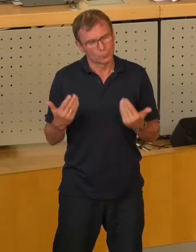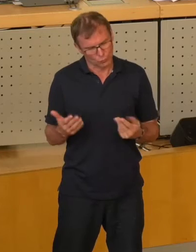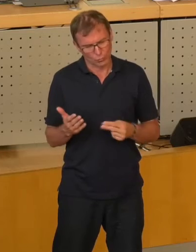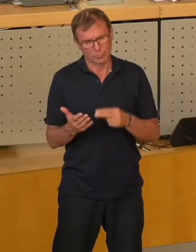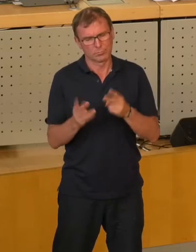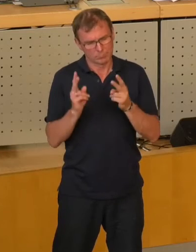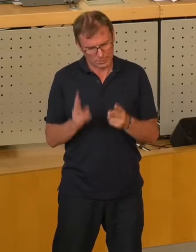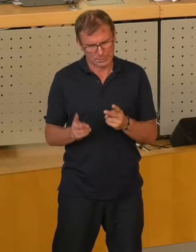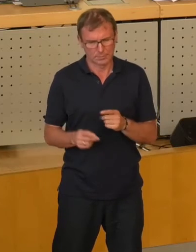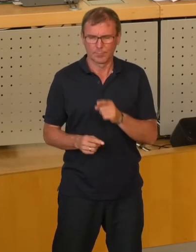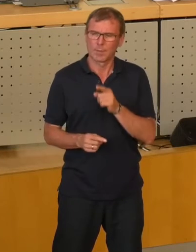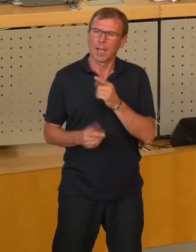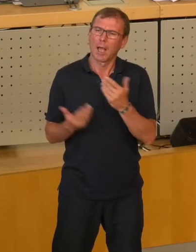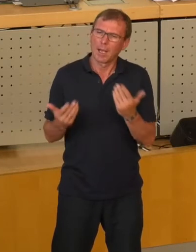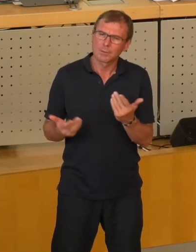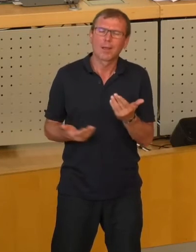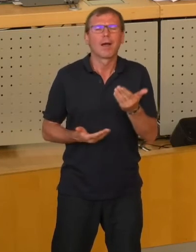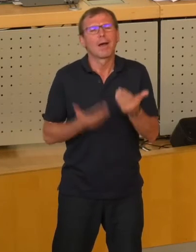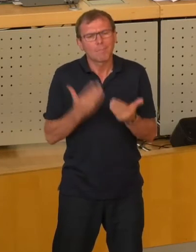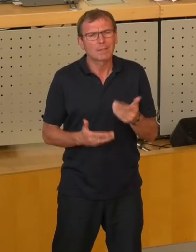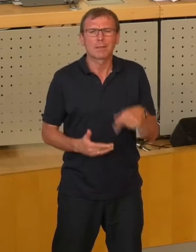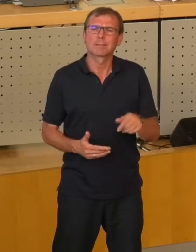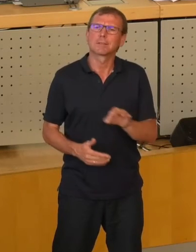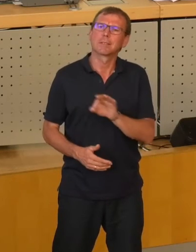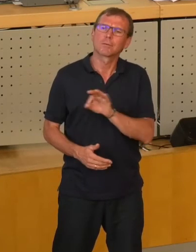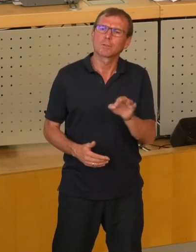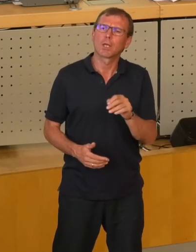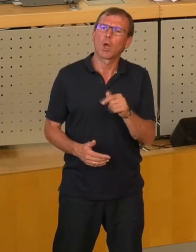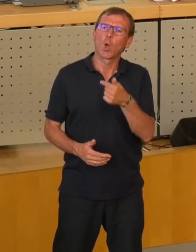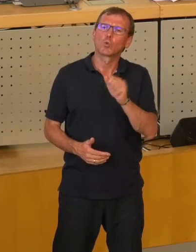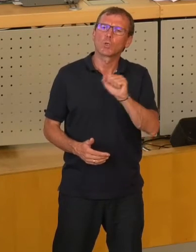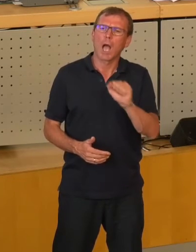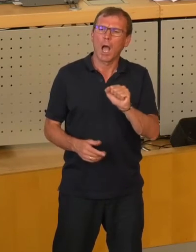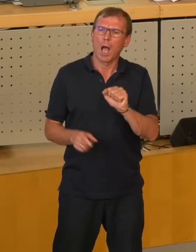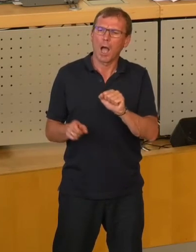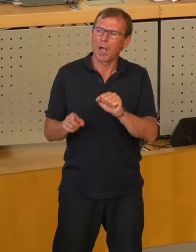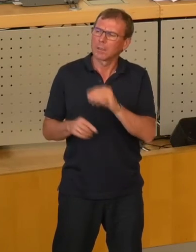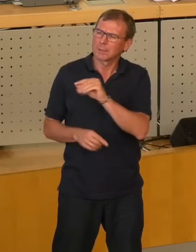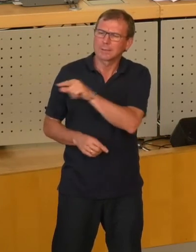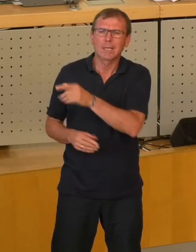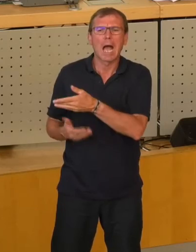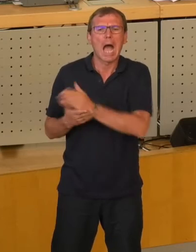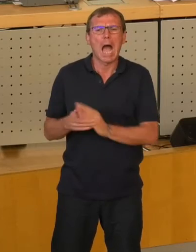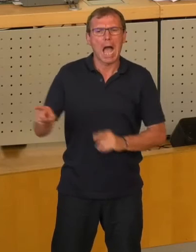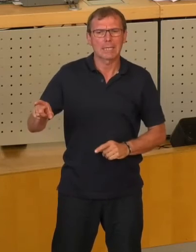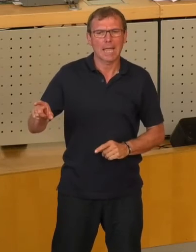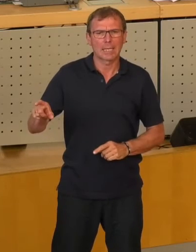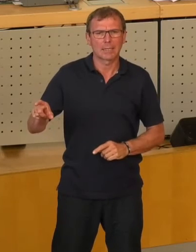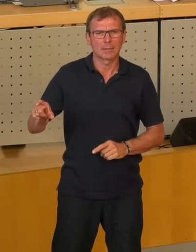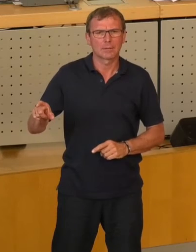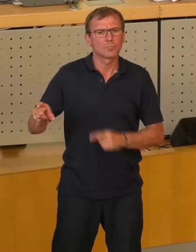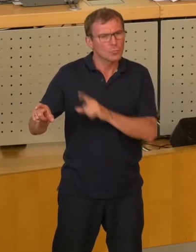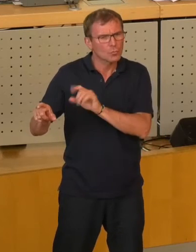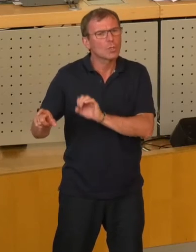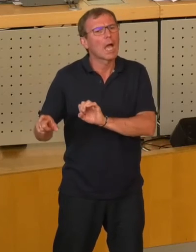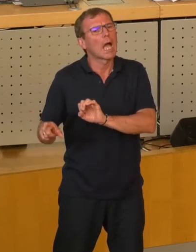richtig. Insofern ist es vielleicht auch fair, der Tüger zuzugestehen, dass sie ihre Anteile eben als Rendite